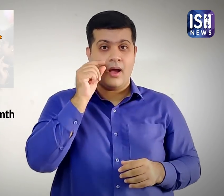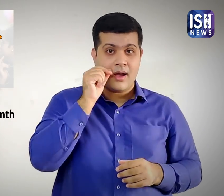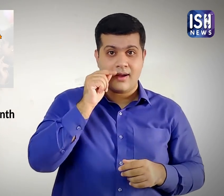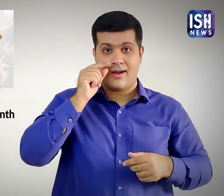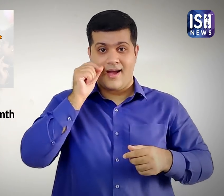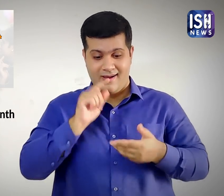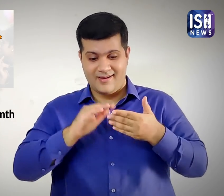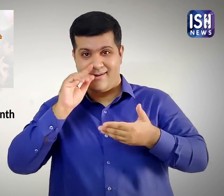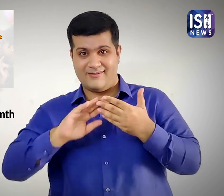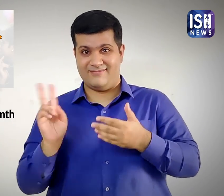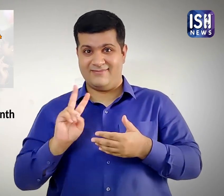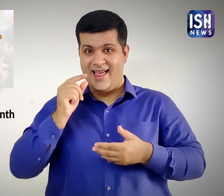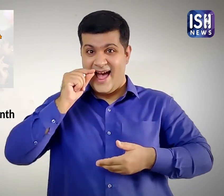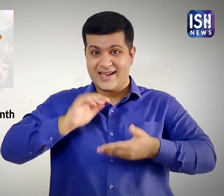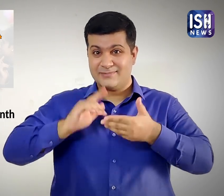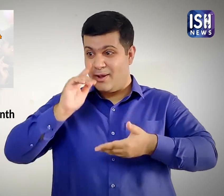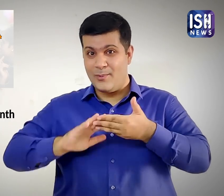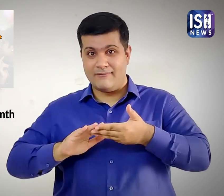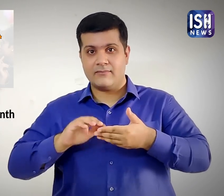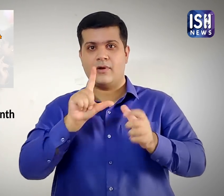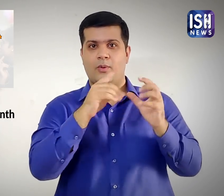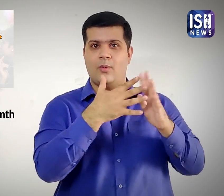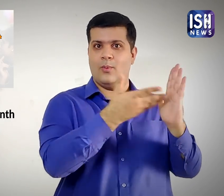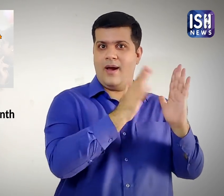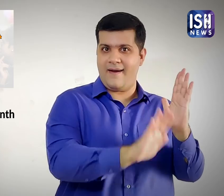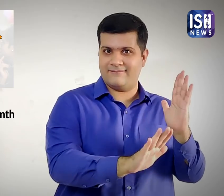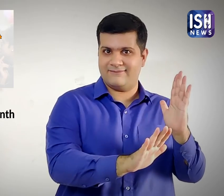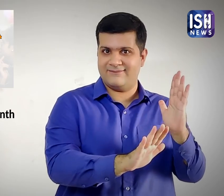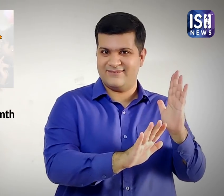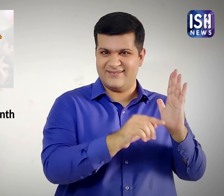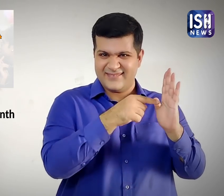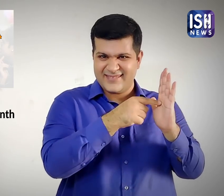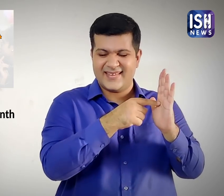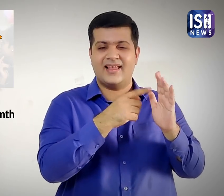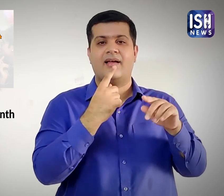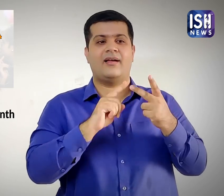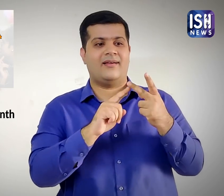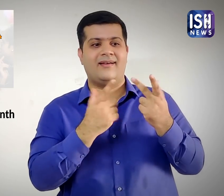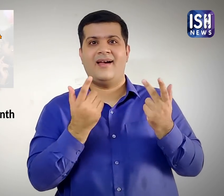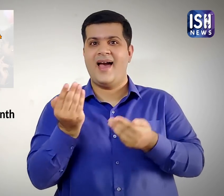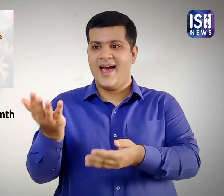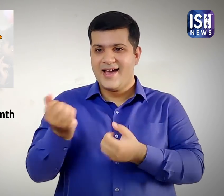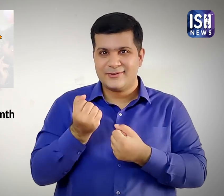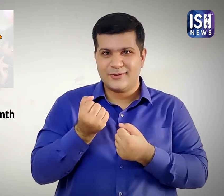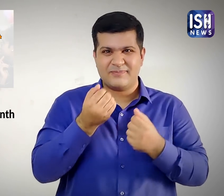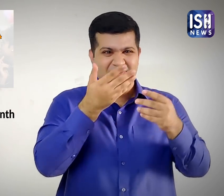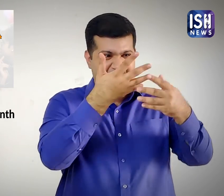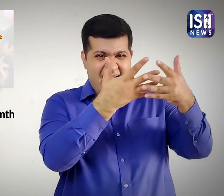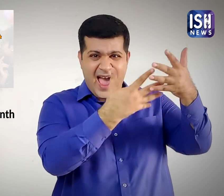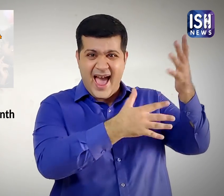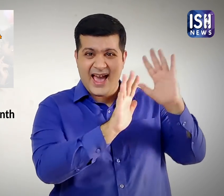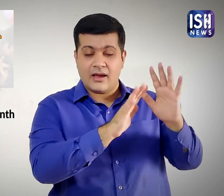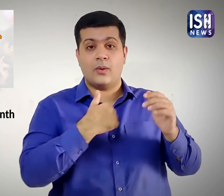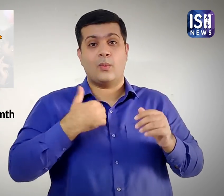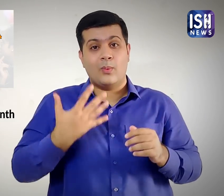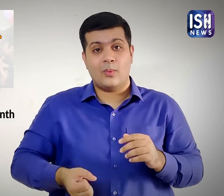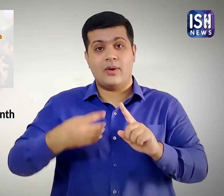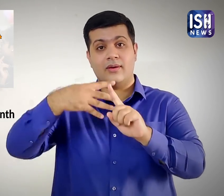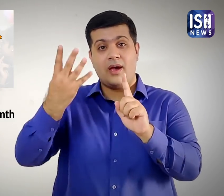जोडों के पास ऐसे कानून है, जो उने शादी करने की अनुमती देते हैं, वे गोद ले सकते हैं और वे कयान या विशेश अधिकारों का आनन लेते